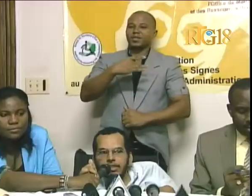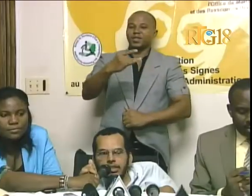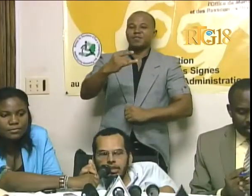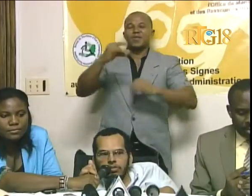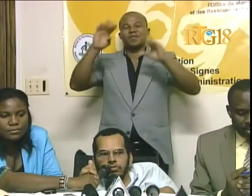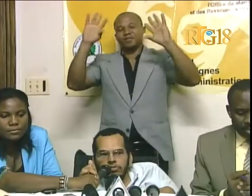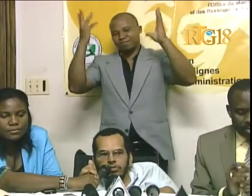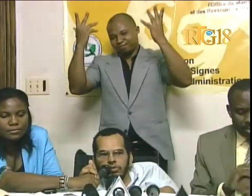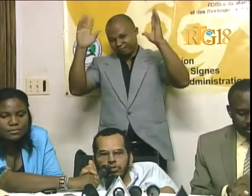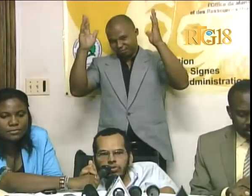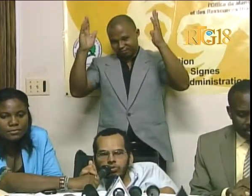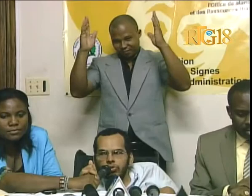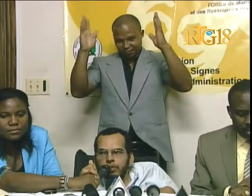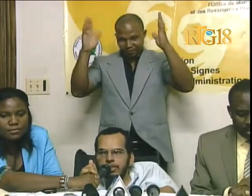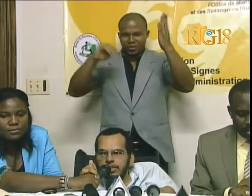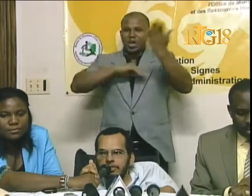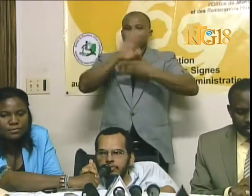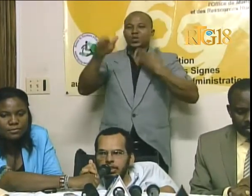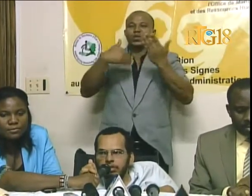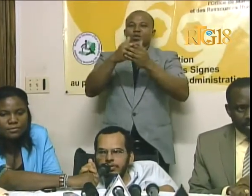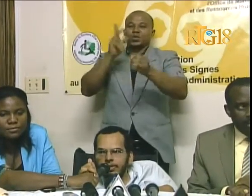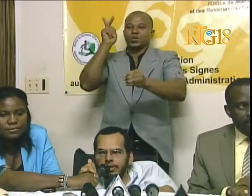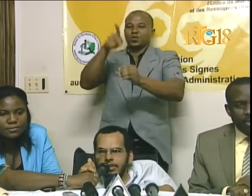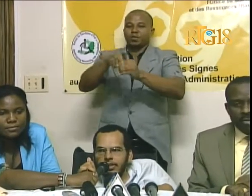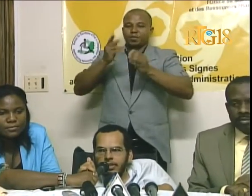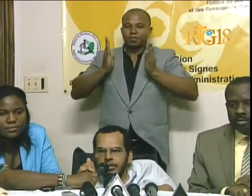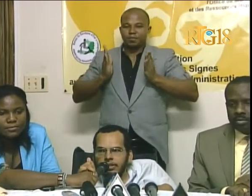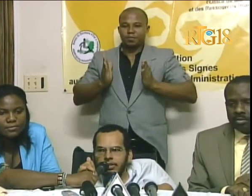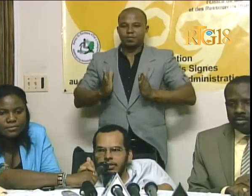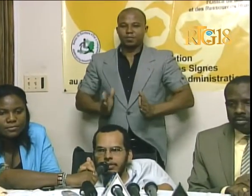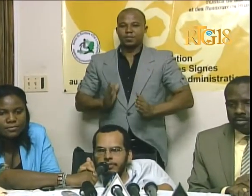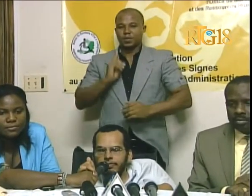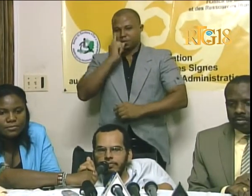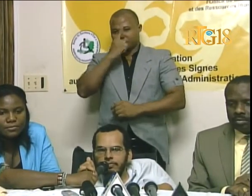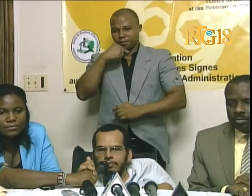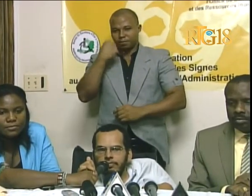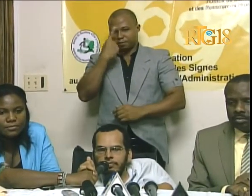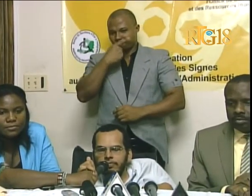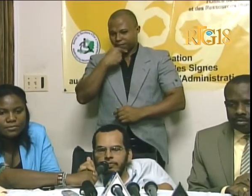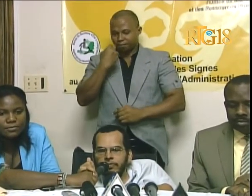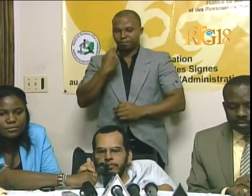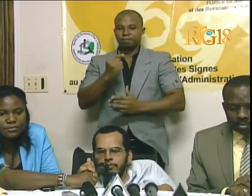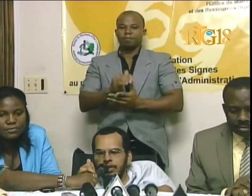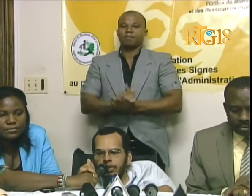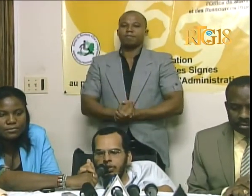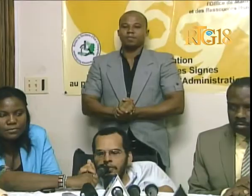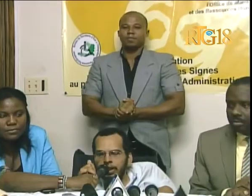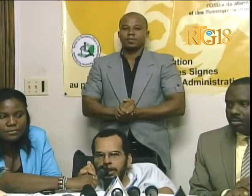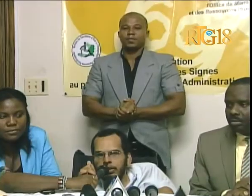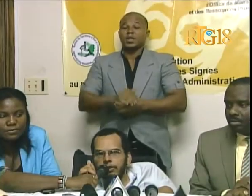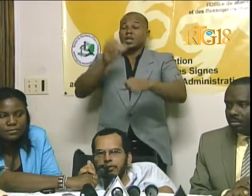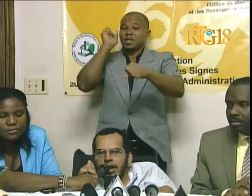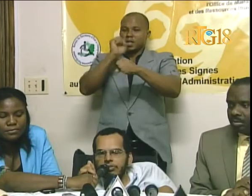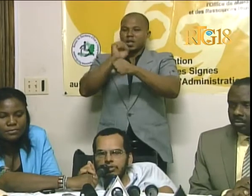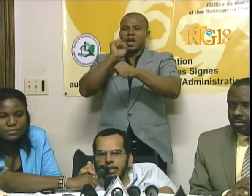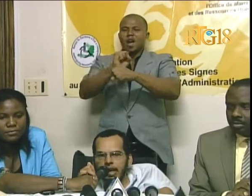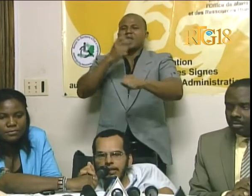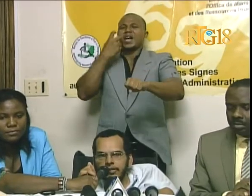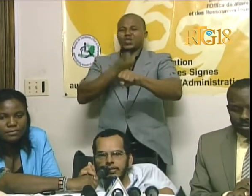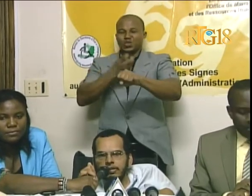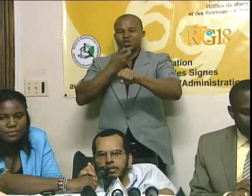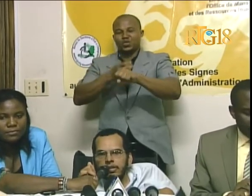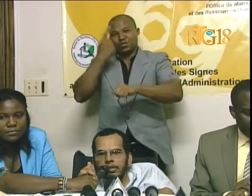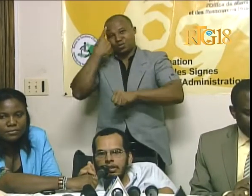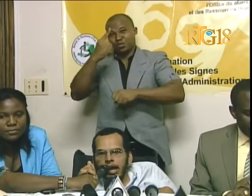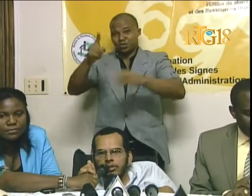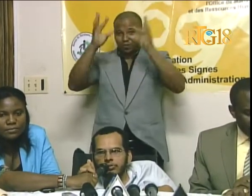Félisite tou pâtisipan ki mette yo aplen nan fomasyon sa